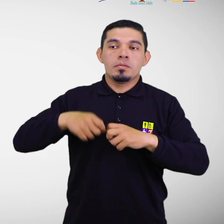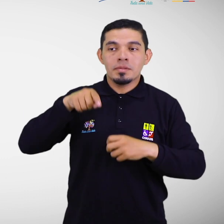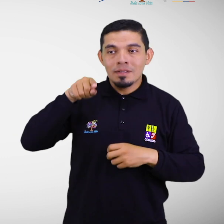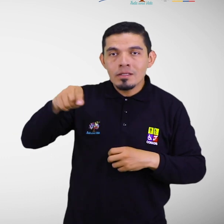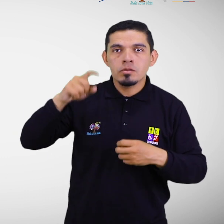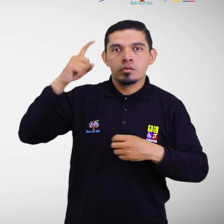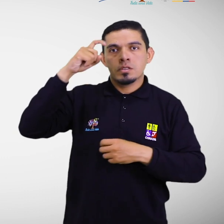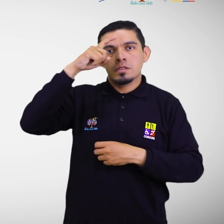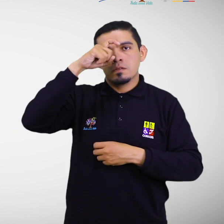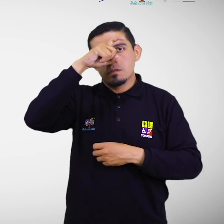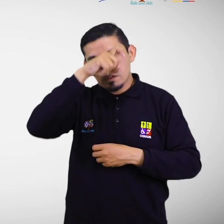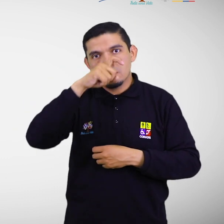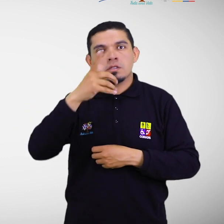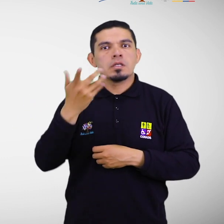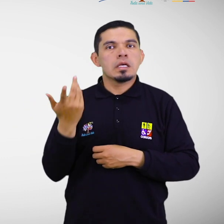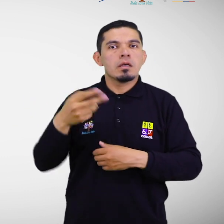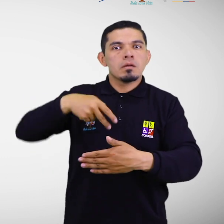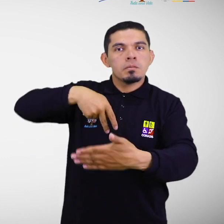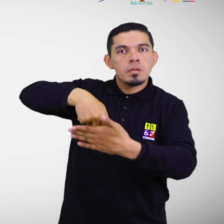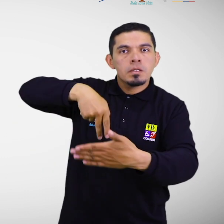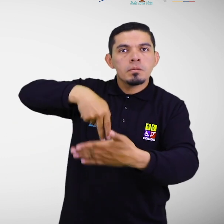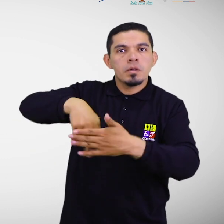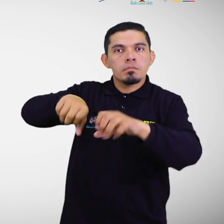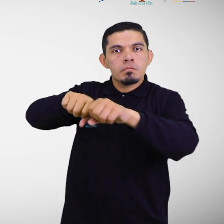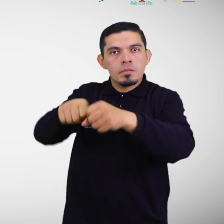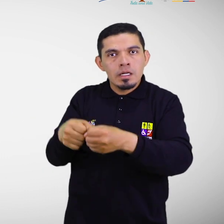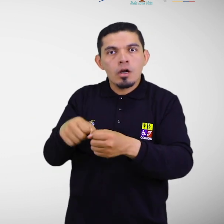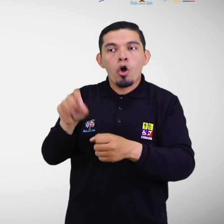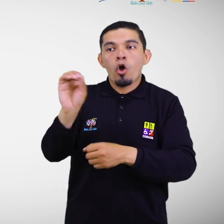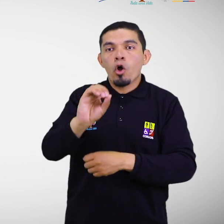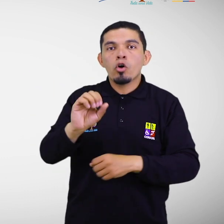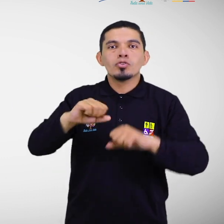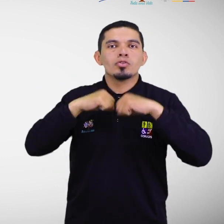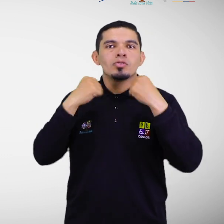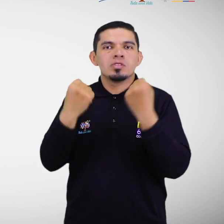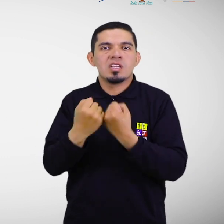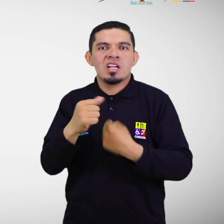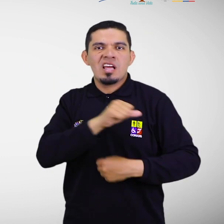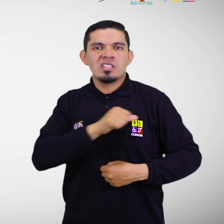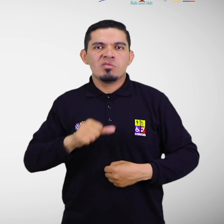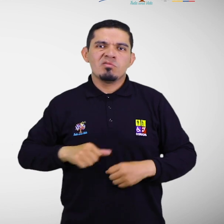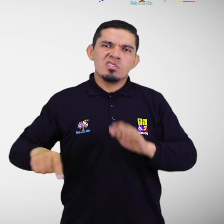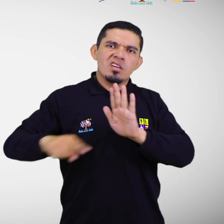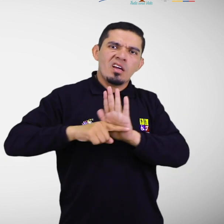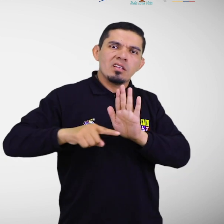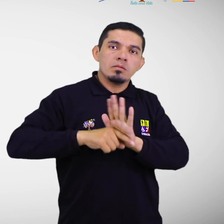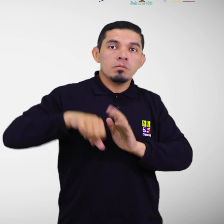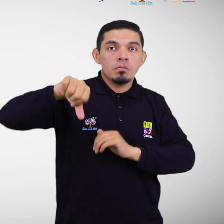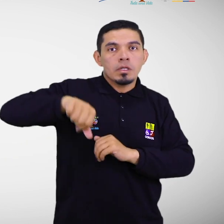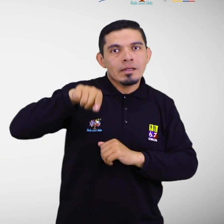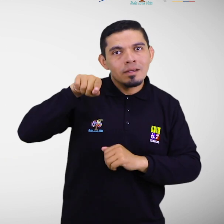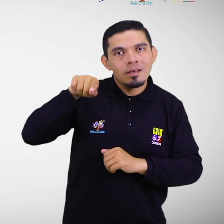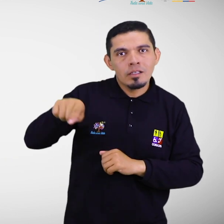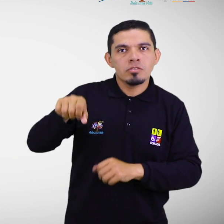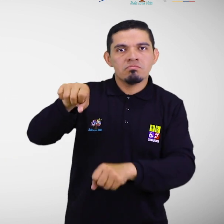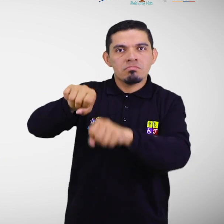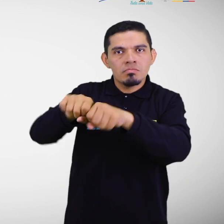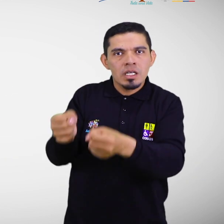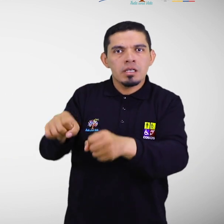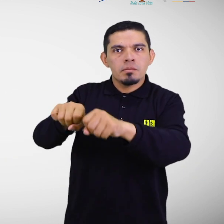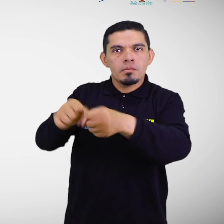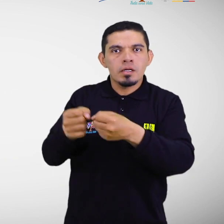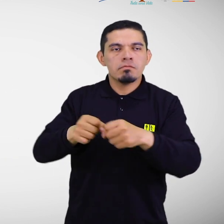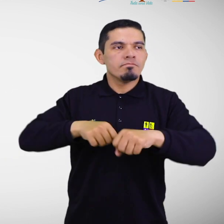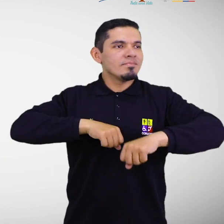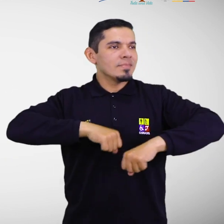que se enfrentan, son las barreras físicas y sociales existentes. Por tanto, éstas deben ser eliminadas ya que